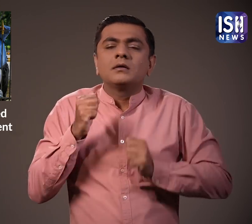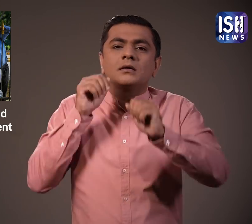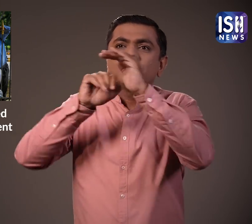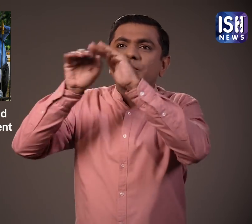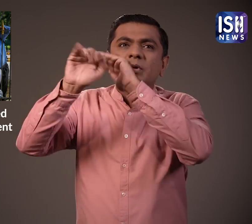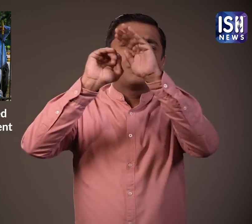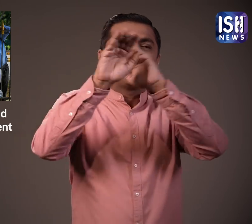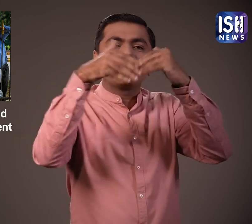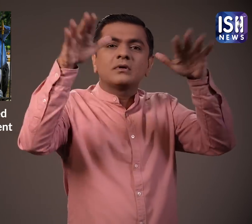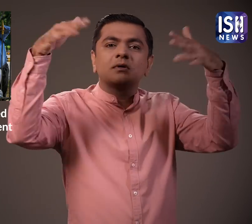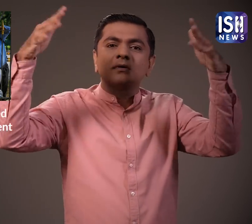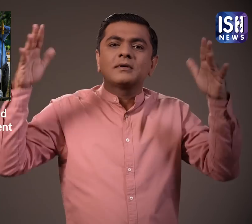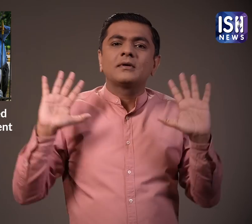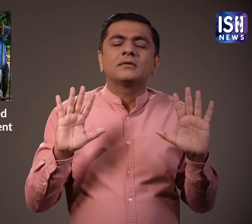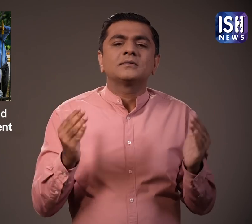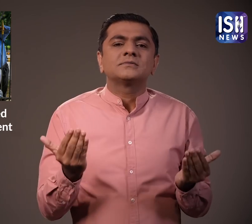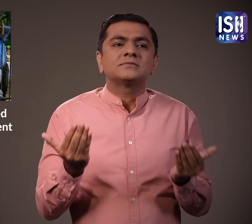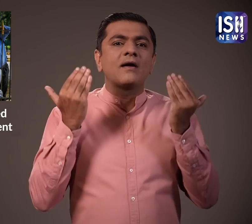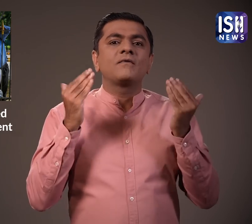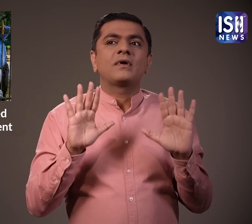फिर यह आवाज बंदरों को डरा देगी